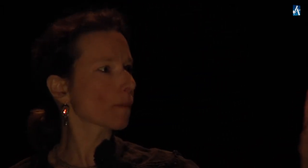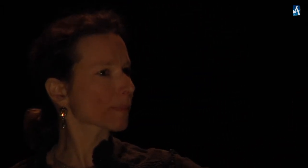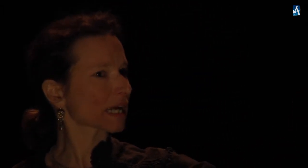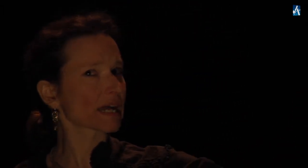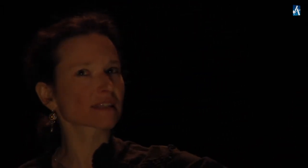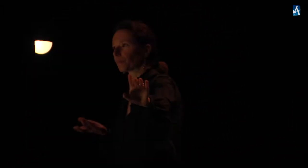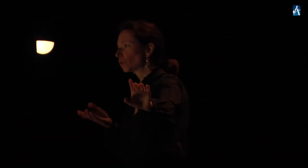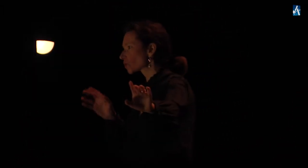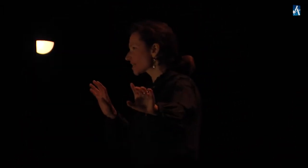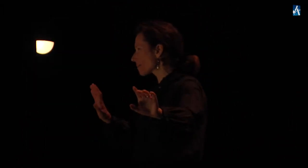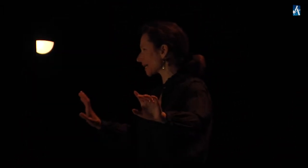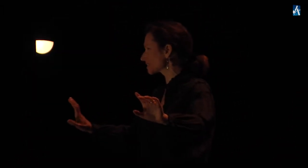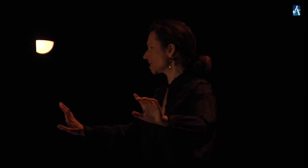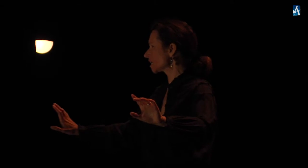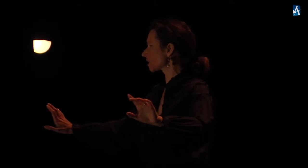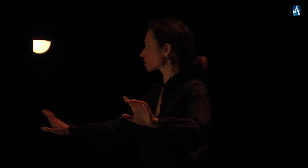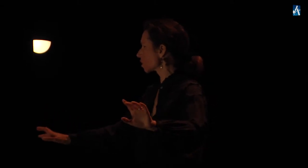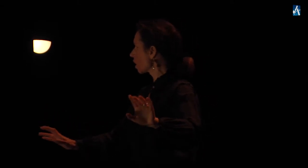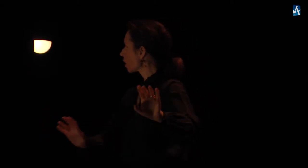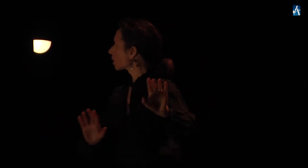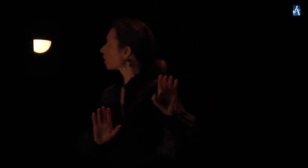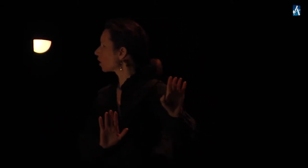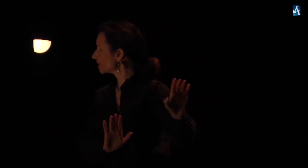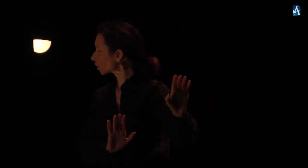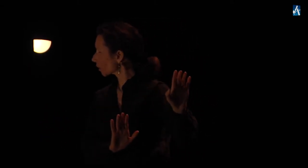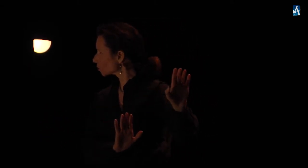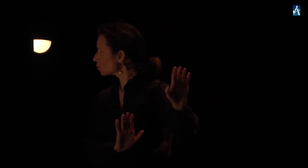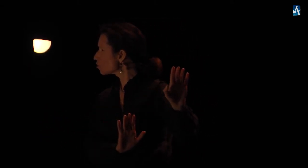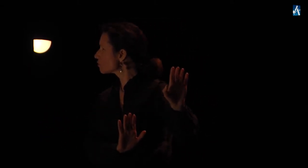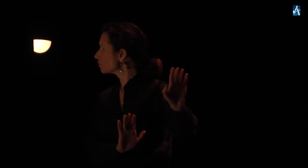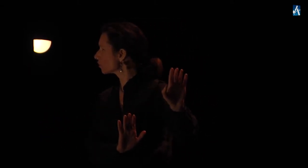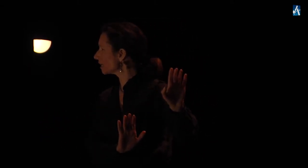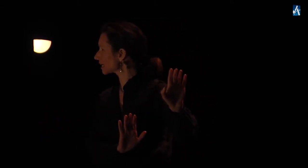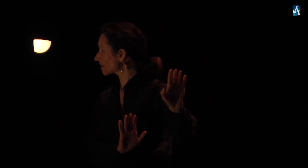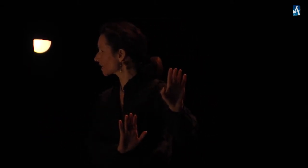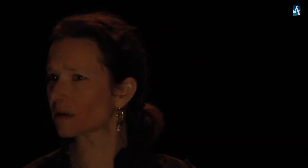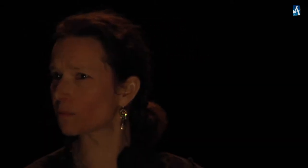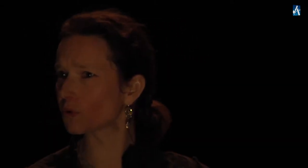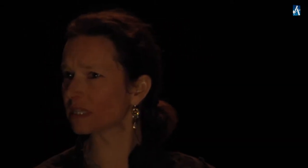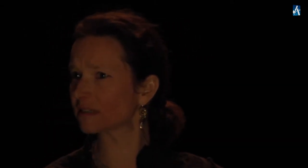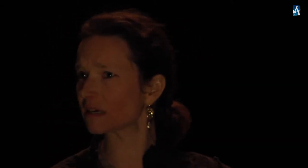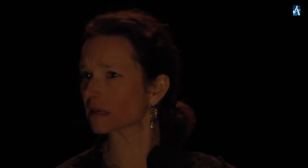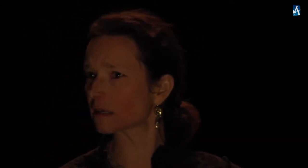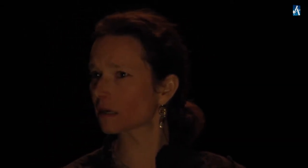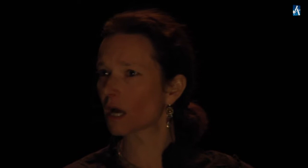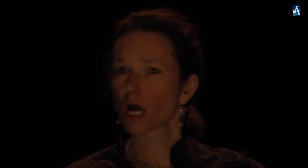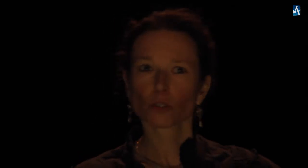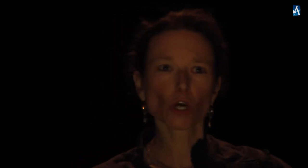le prince A bout de ses pratiques, Comme il crouait tout pouvoir Avec impunité, Ne